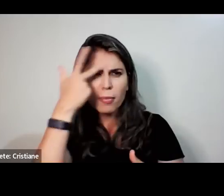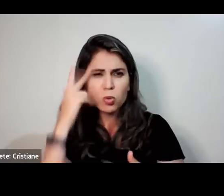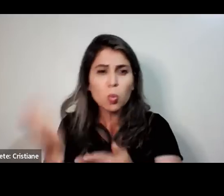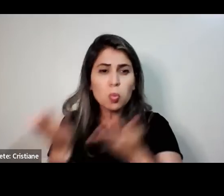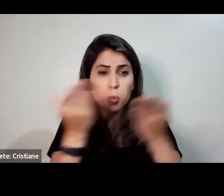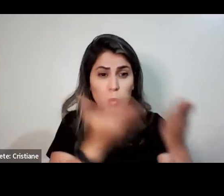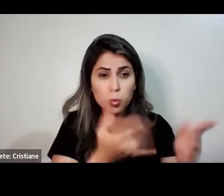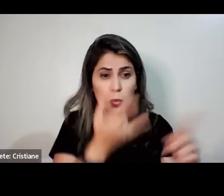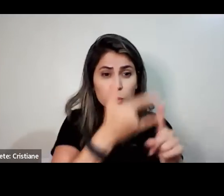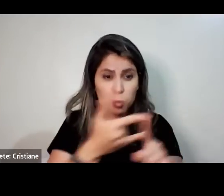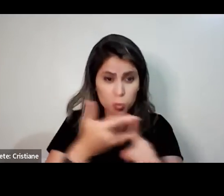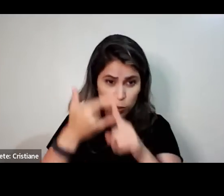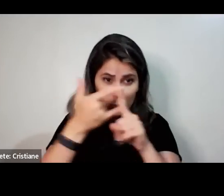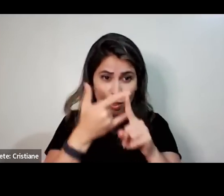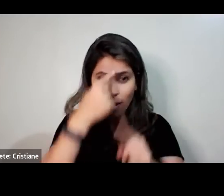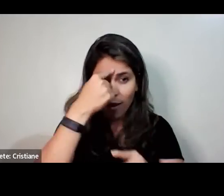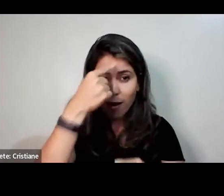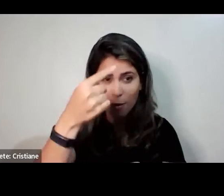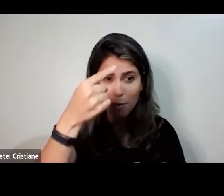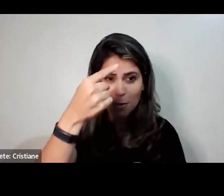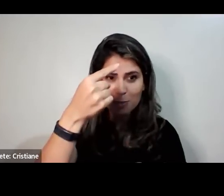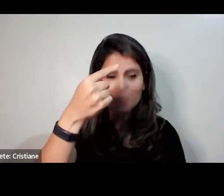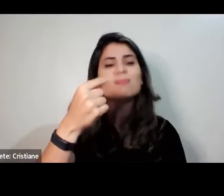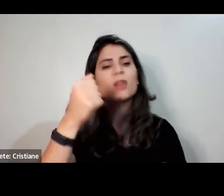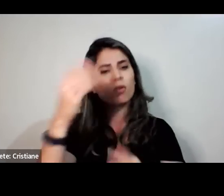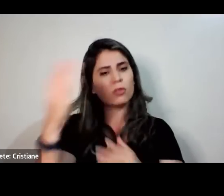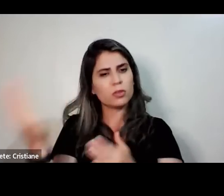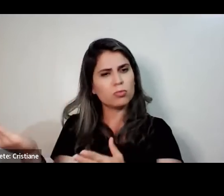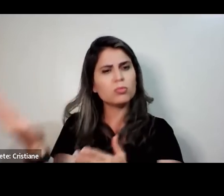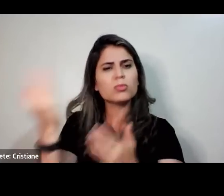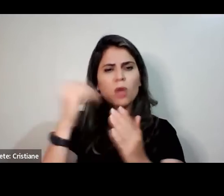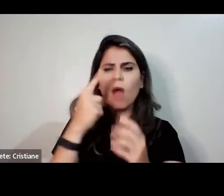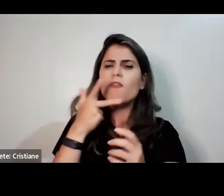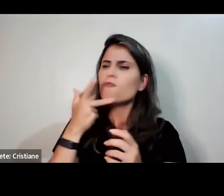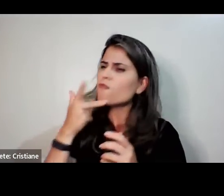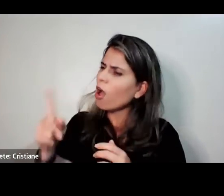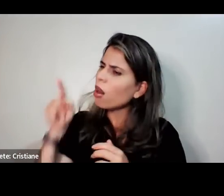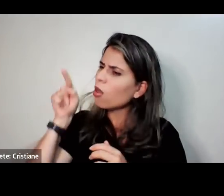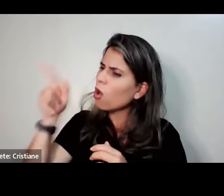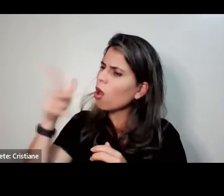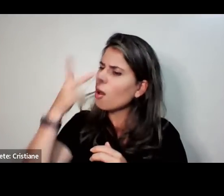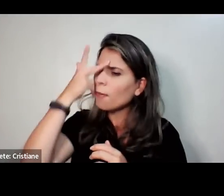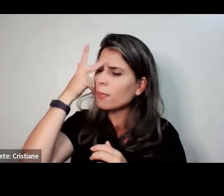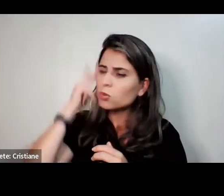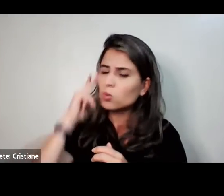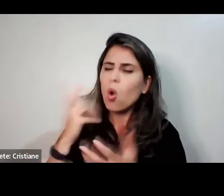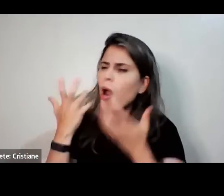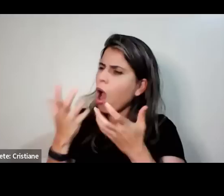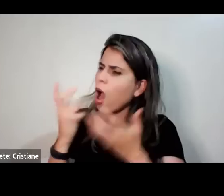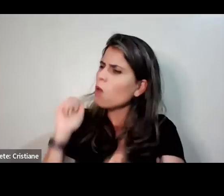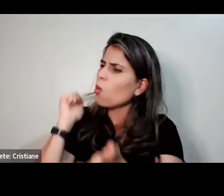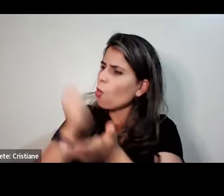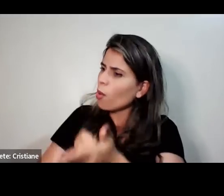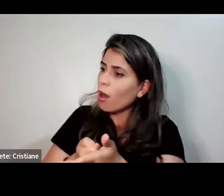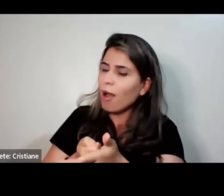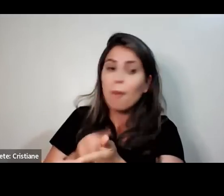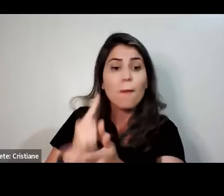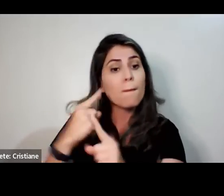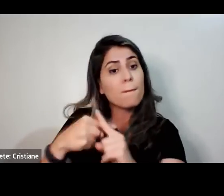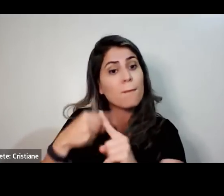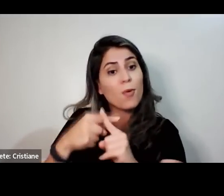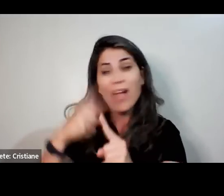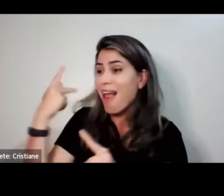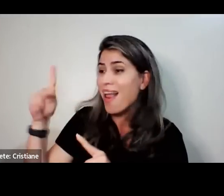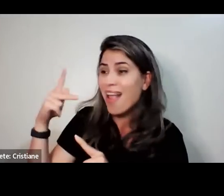assim, olha só, preste atenção. ela vai fazer uma ficha de pesquisa de saúde. Ela vai entender todo